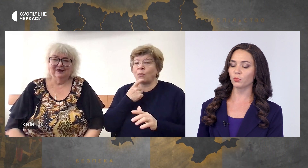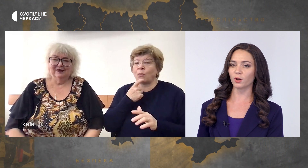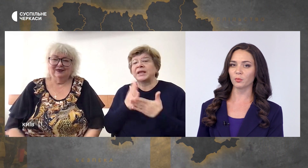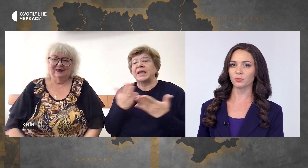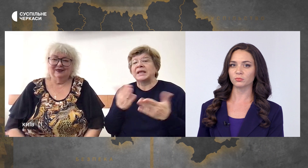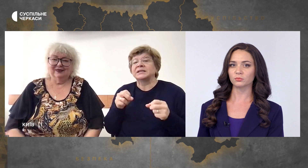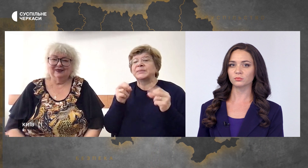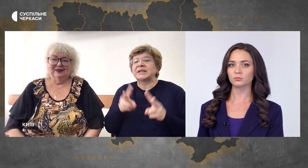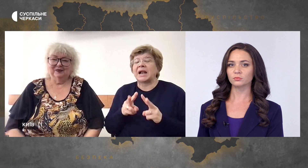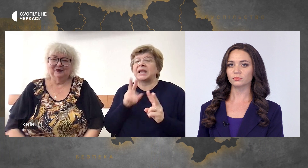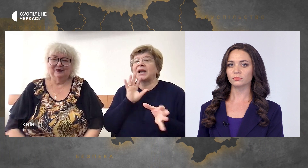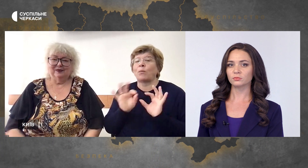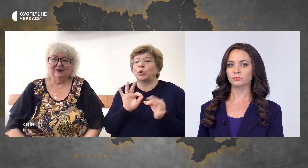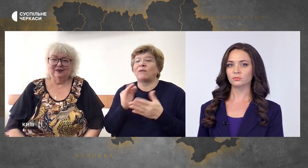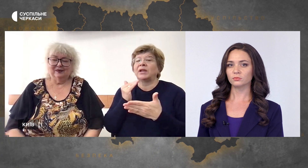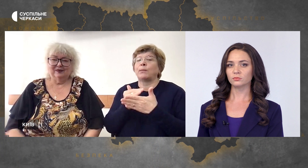рекомендовані програми?